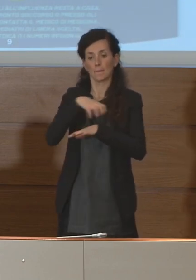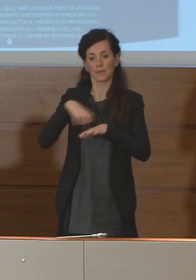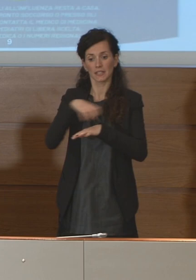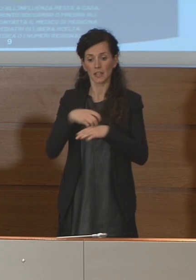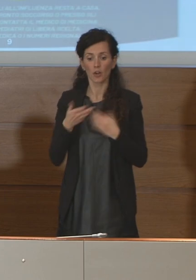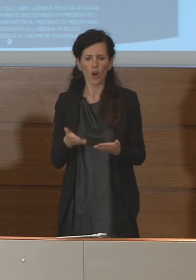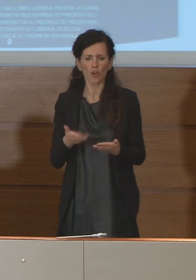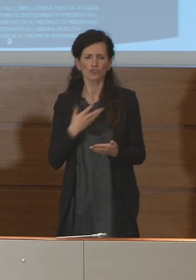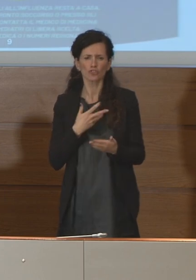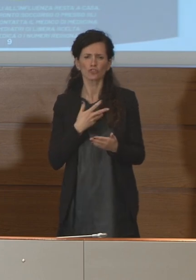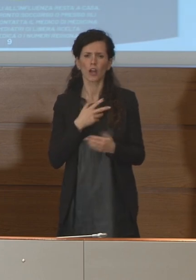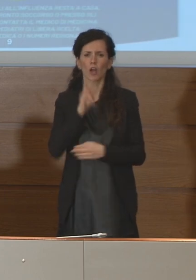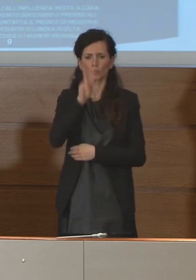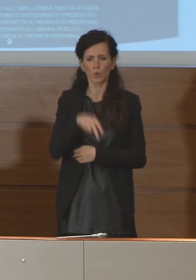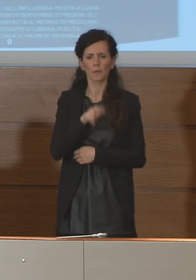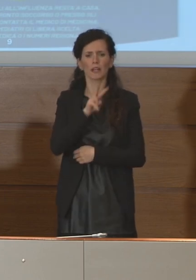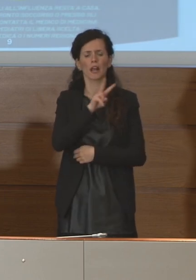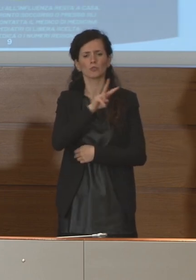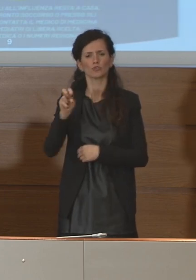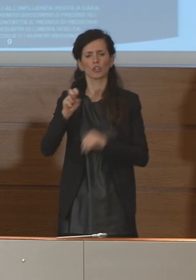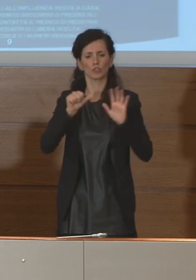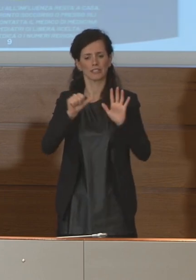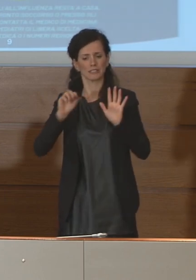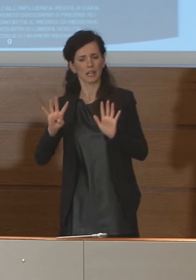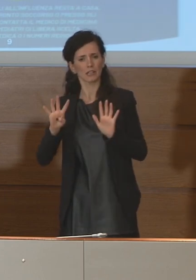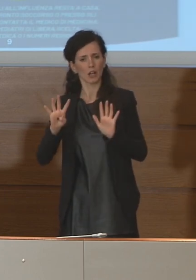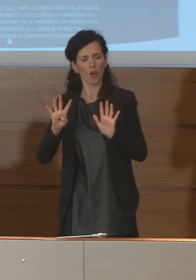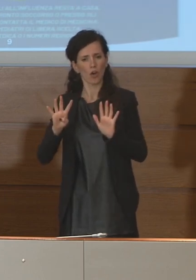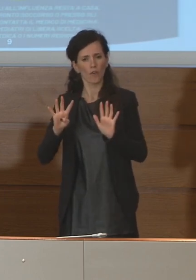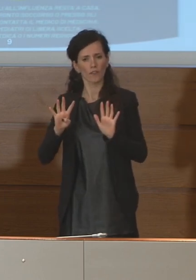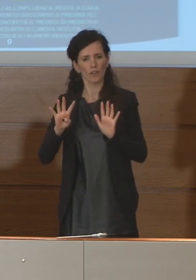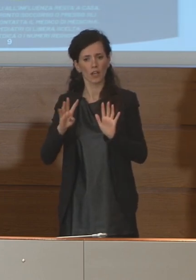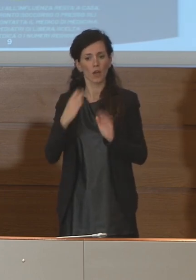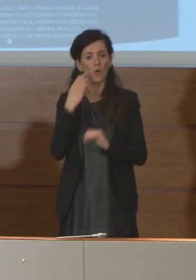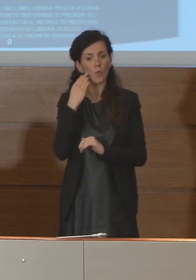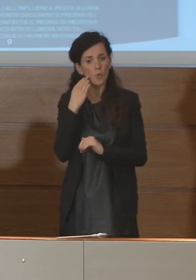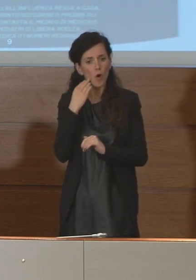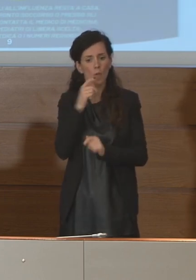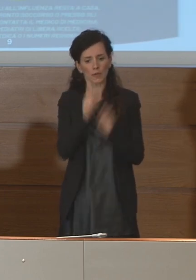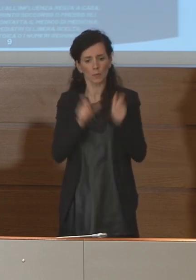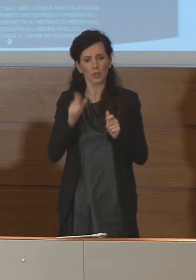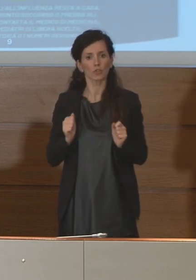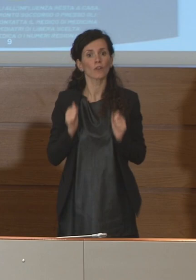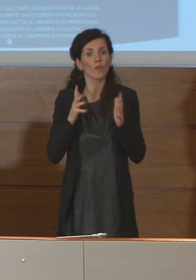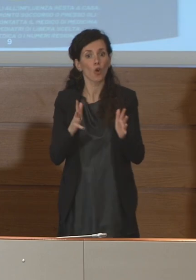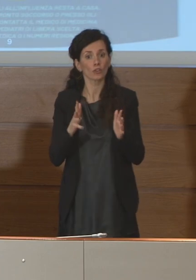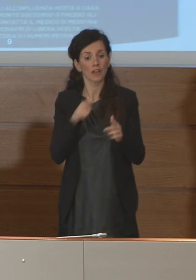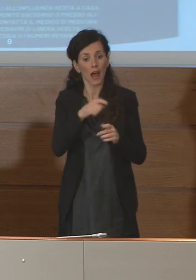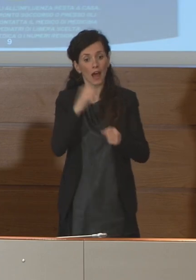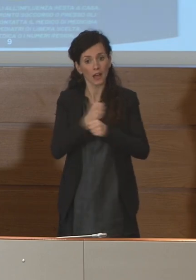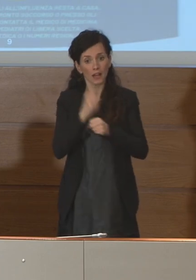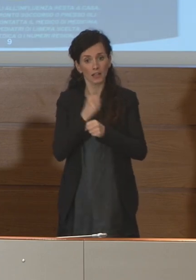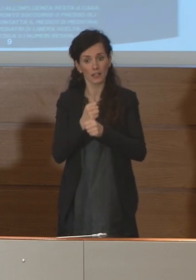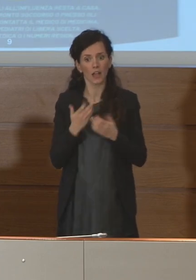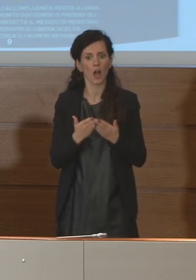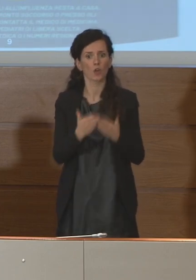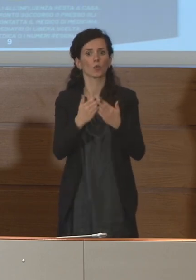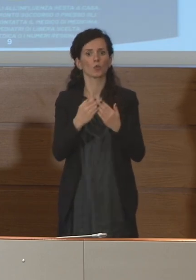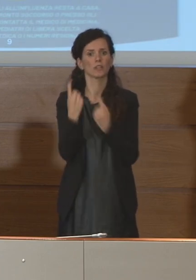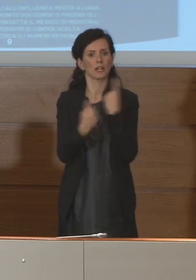abbiamo oggi è 2.269 uomini impiegati suddivisi tra